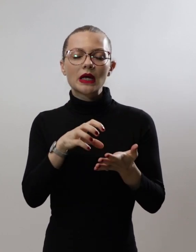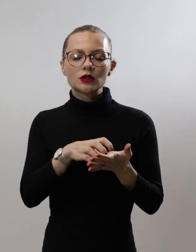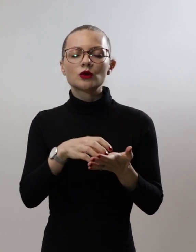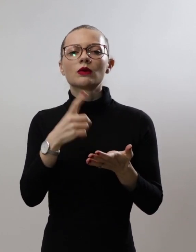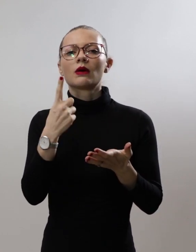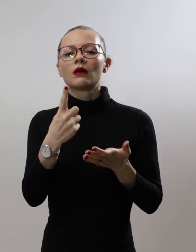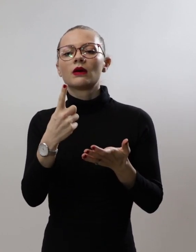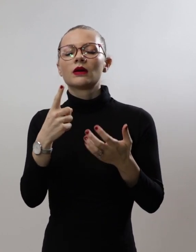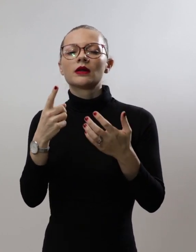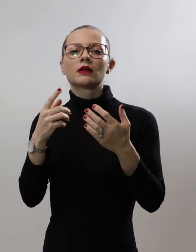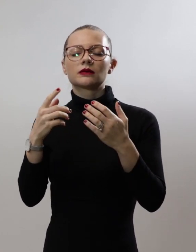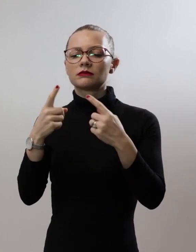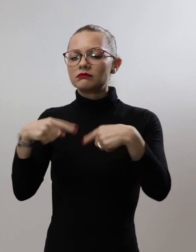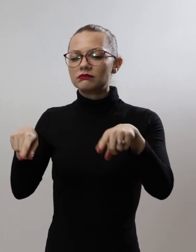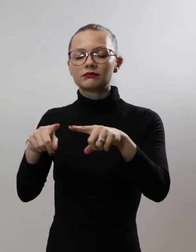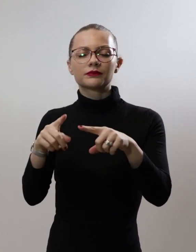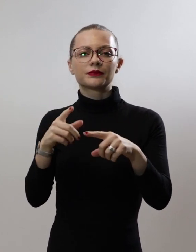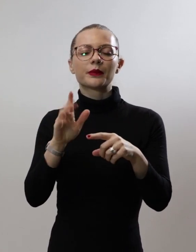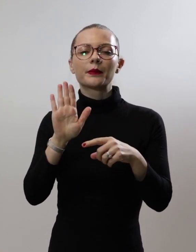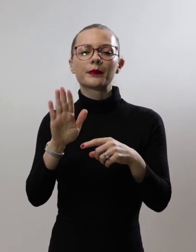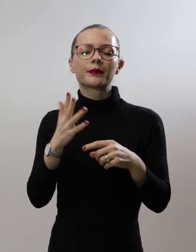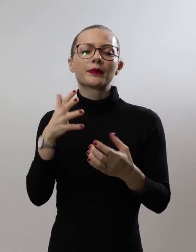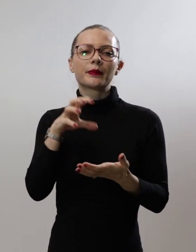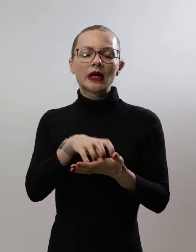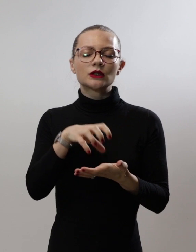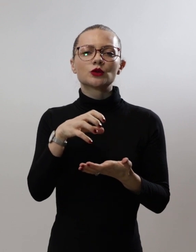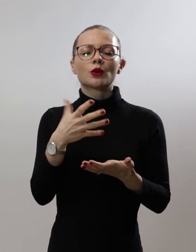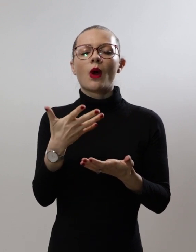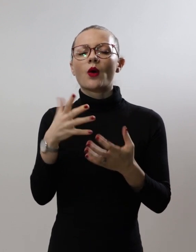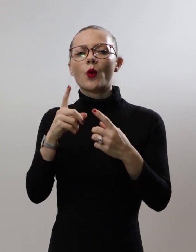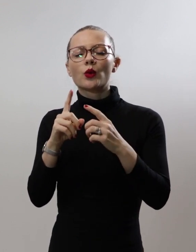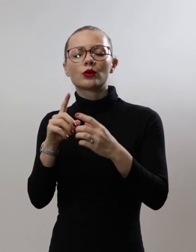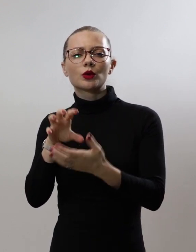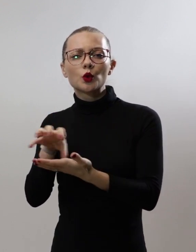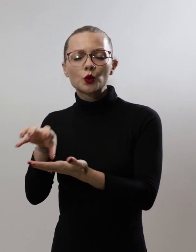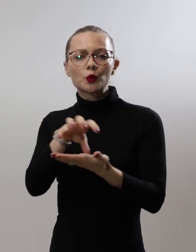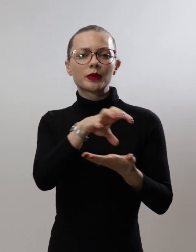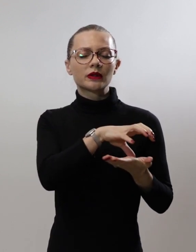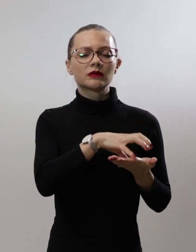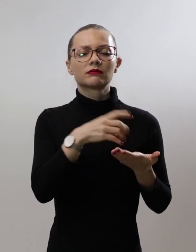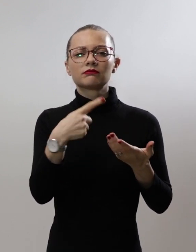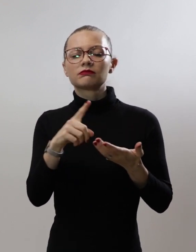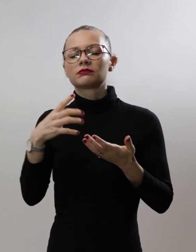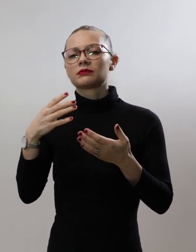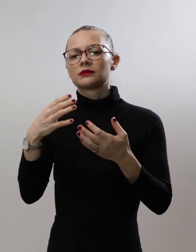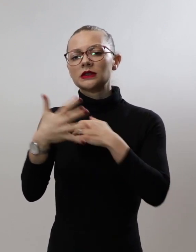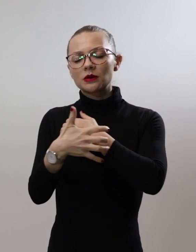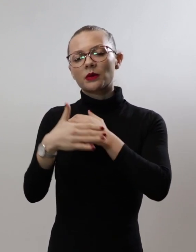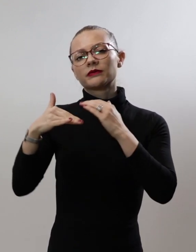заедницата, неговата припарност во одредена група, но и потребата за самоизразување како поединец.